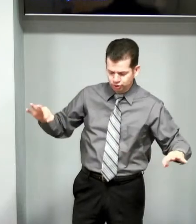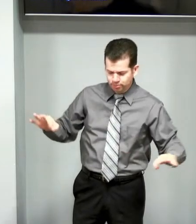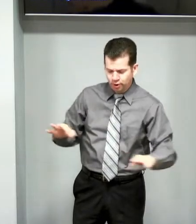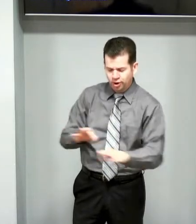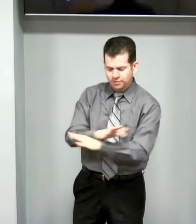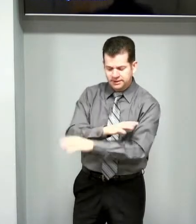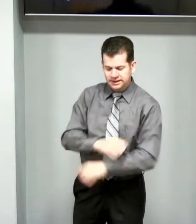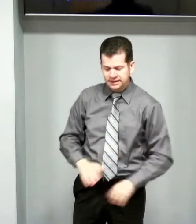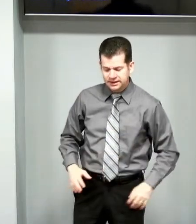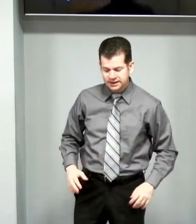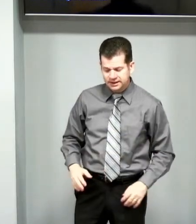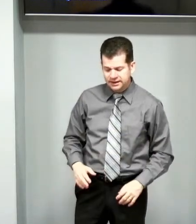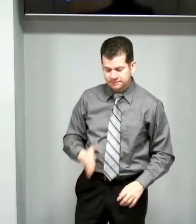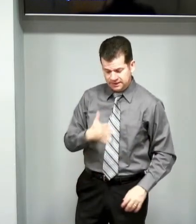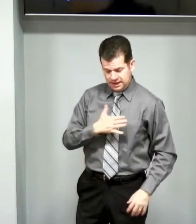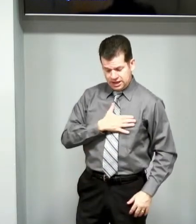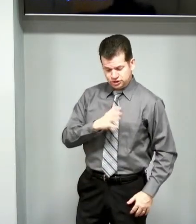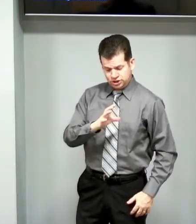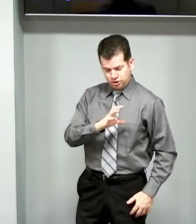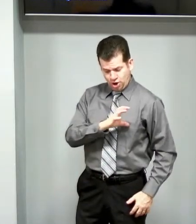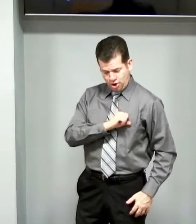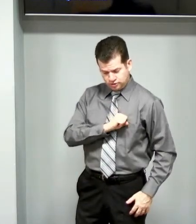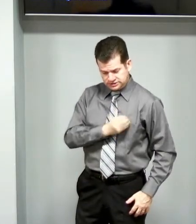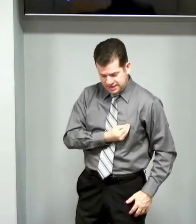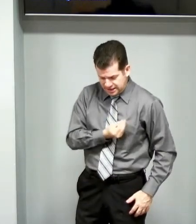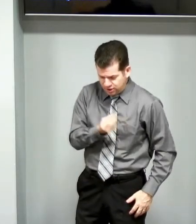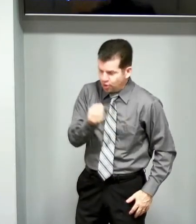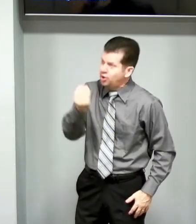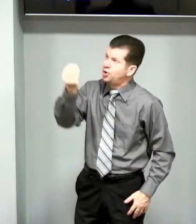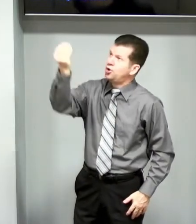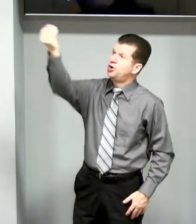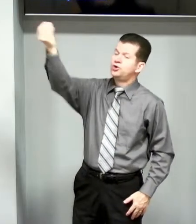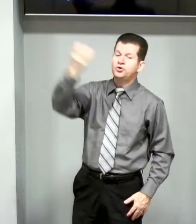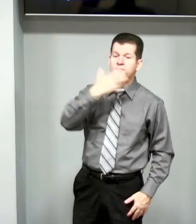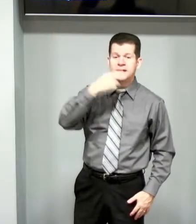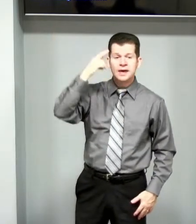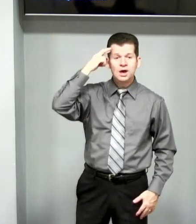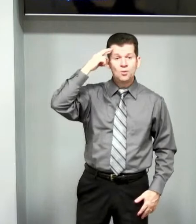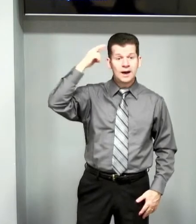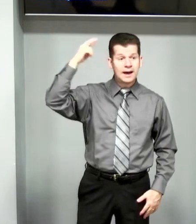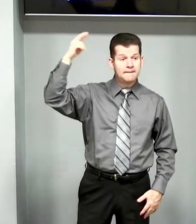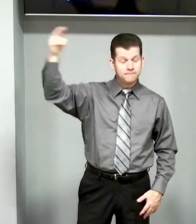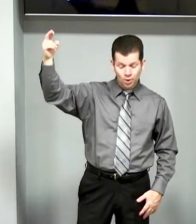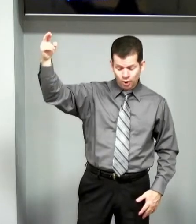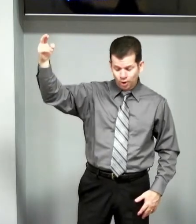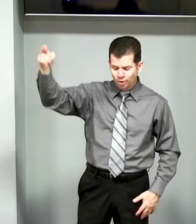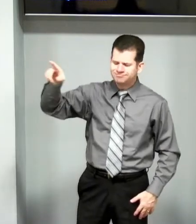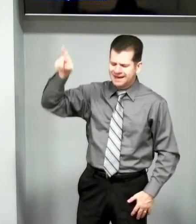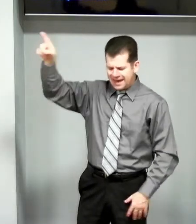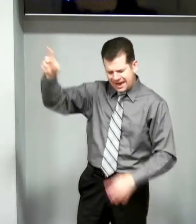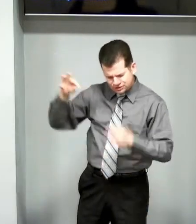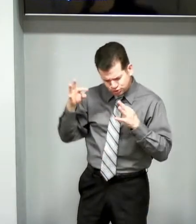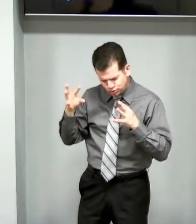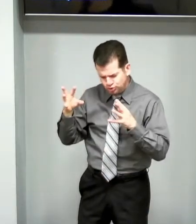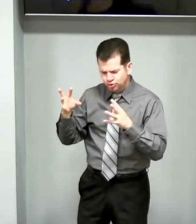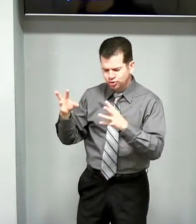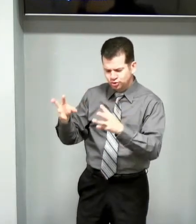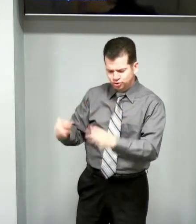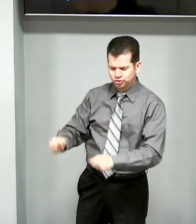por mim. Te dou, Senhor, o meu amor, és tudo